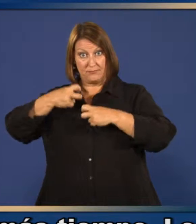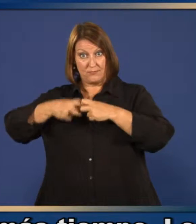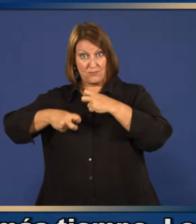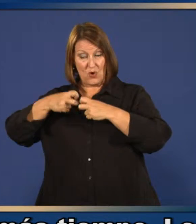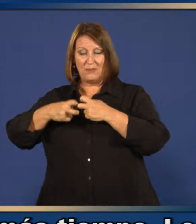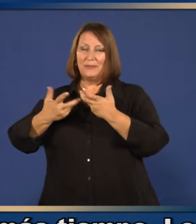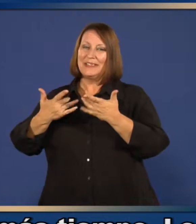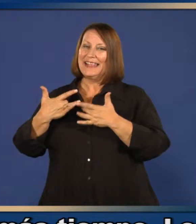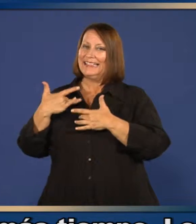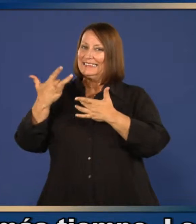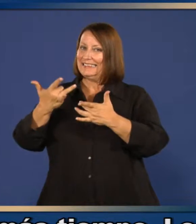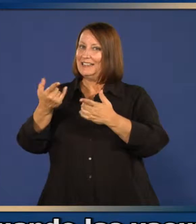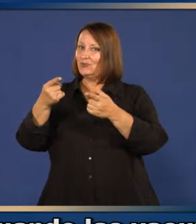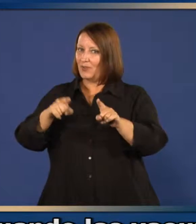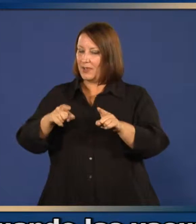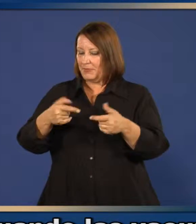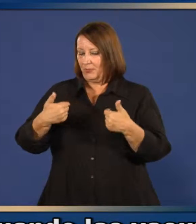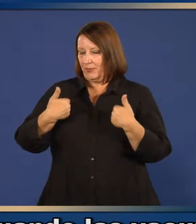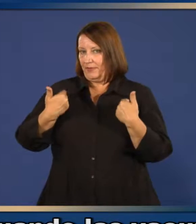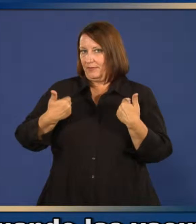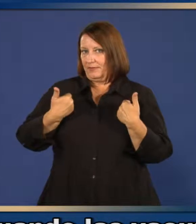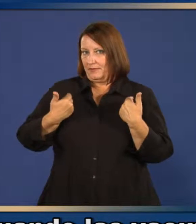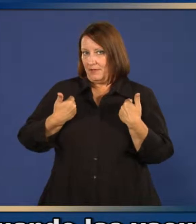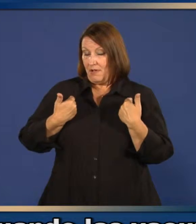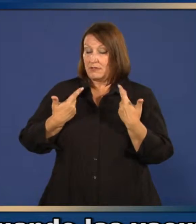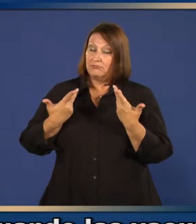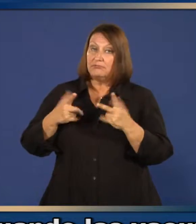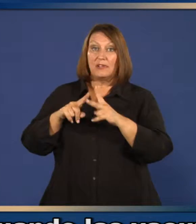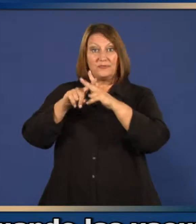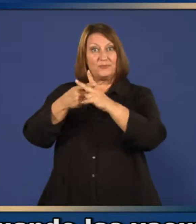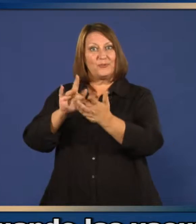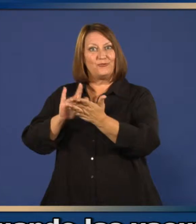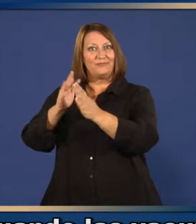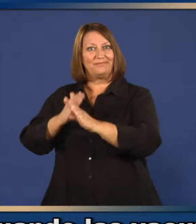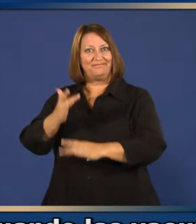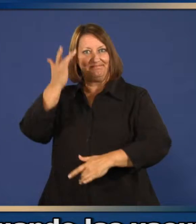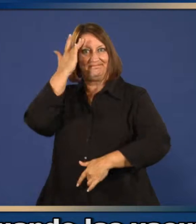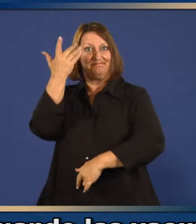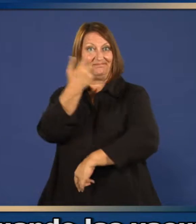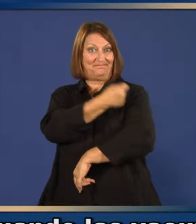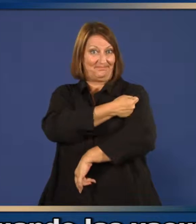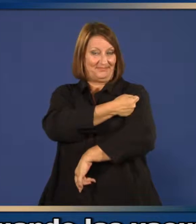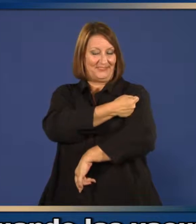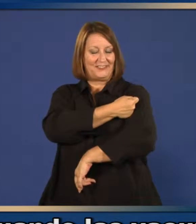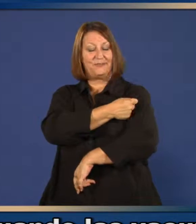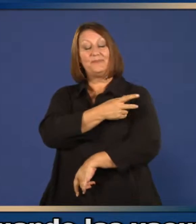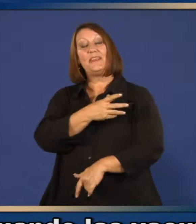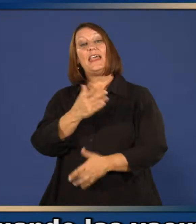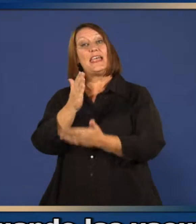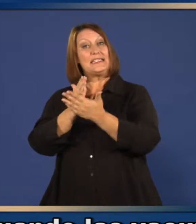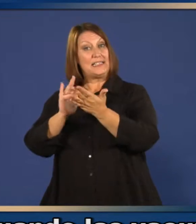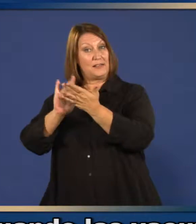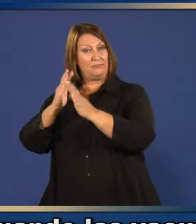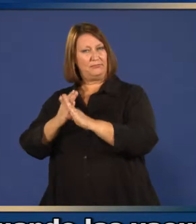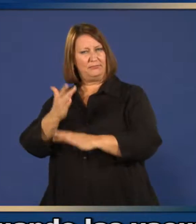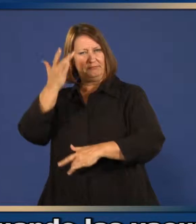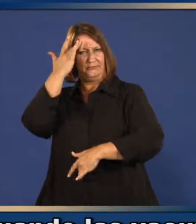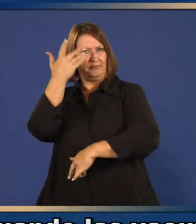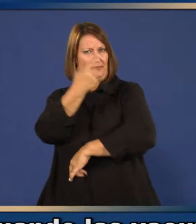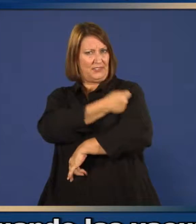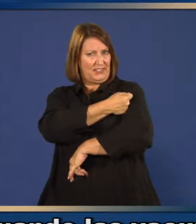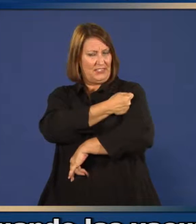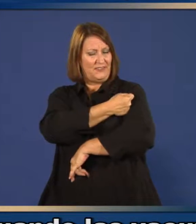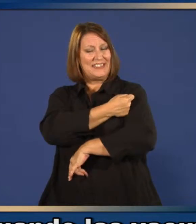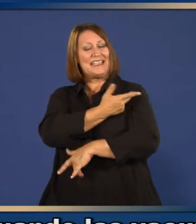primeros años de vida, cuando las vacunas proporcionan protección y algunas vacunas producen mejor